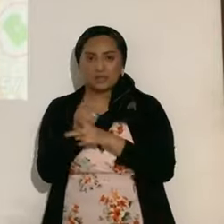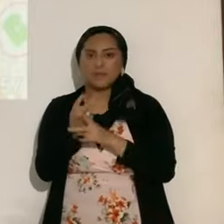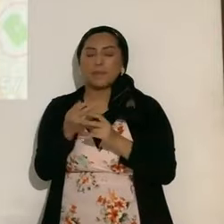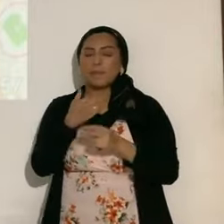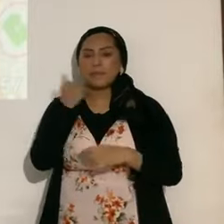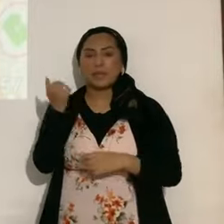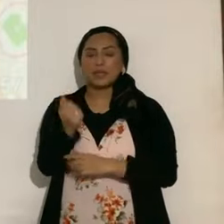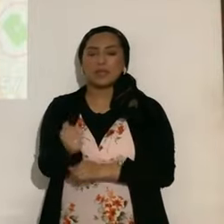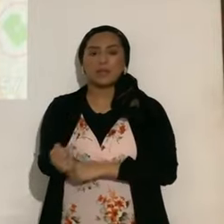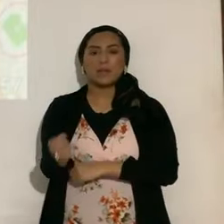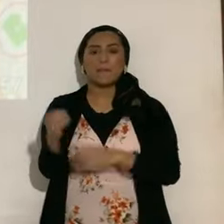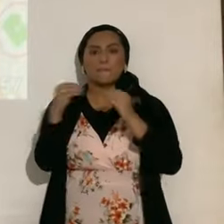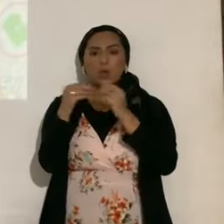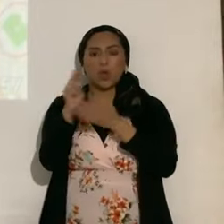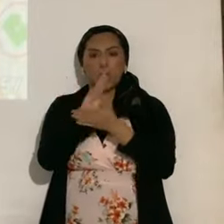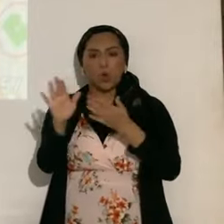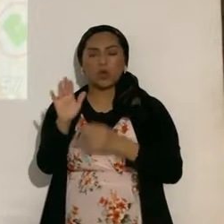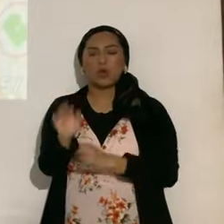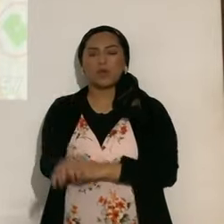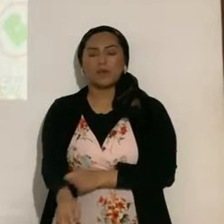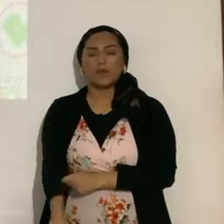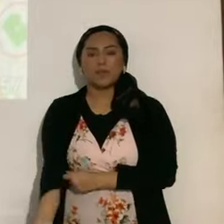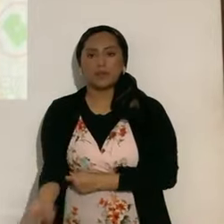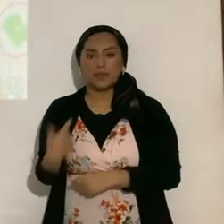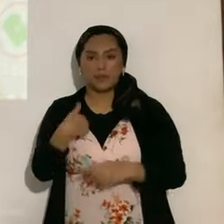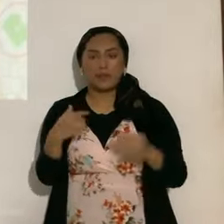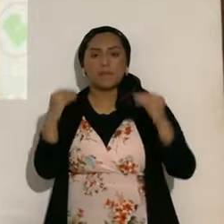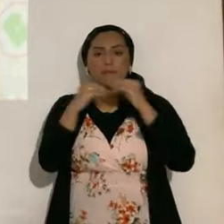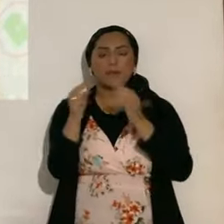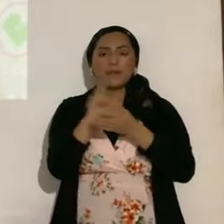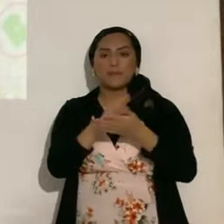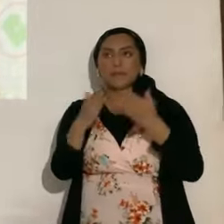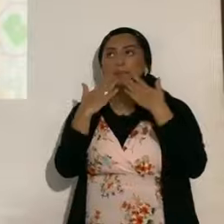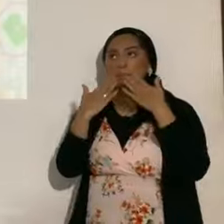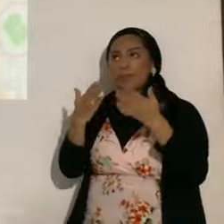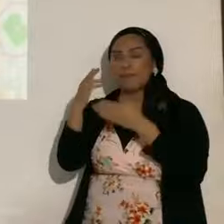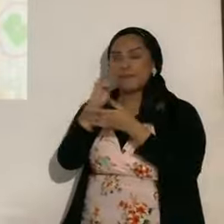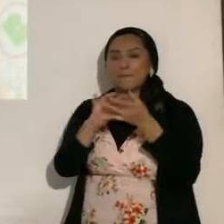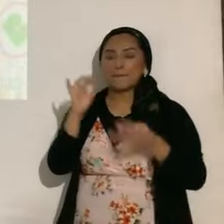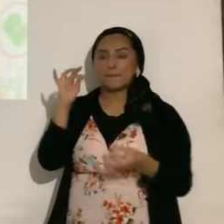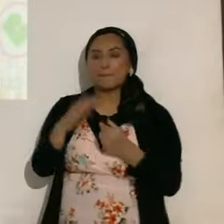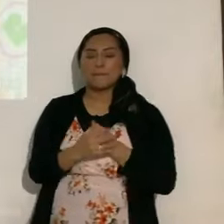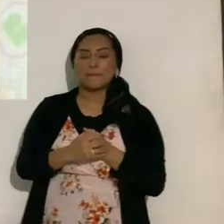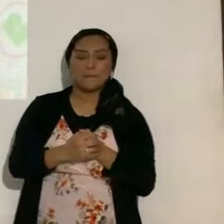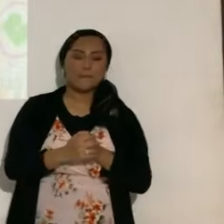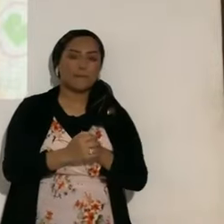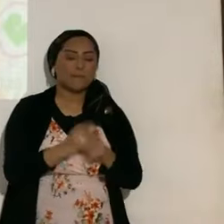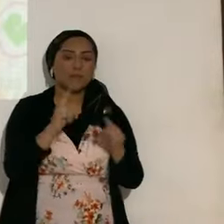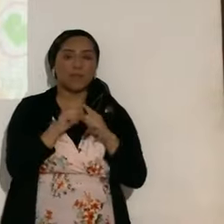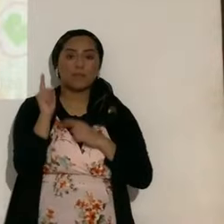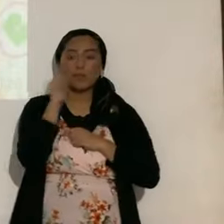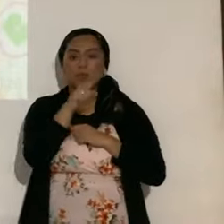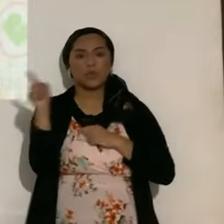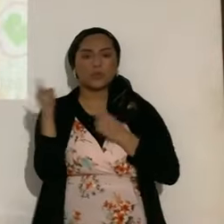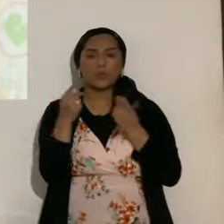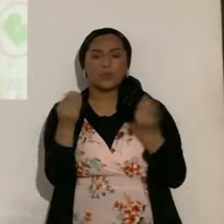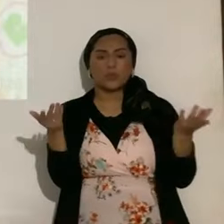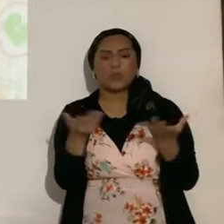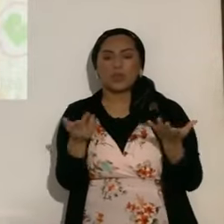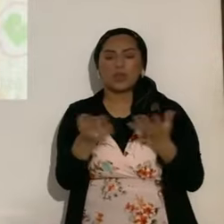santifícate más, yo me santificaré más, gracias al Ruach, de Jesucristo, pero ustedes, que van a ser amigos, amigas, que no